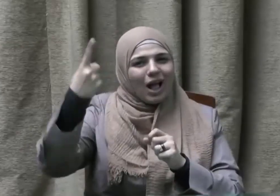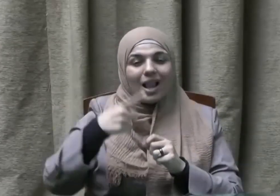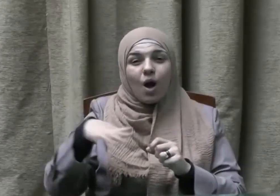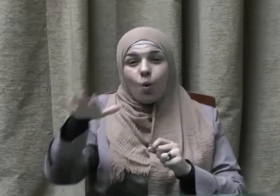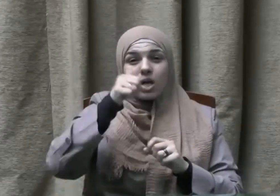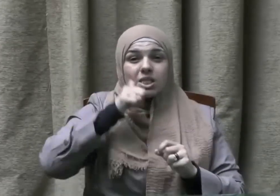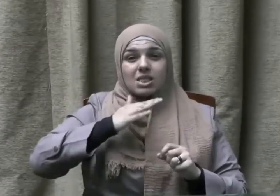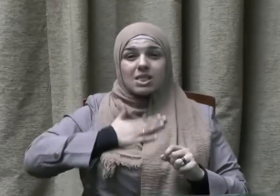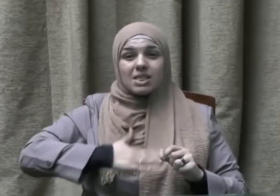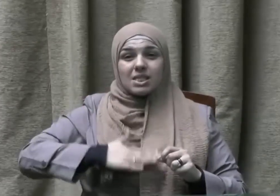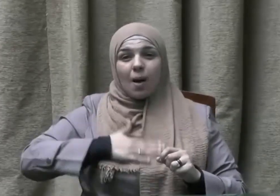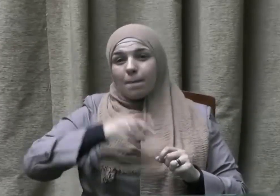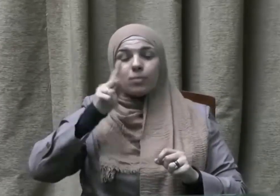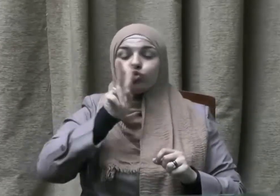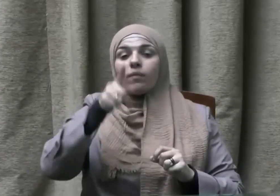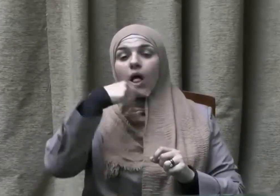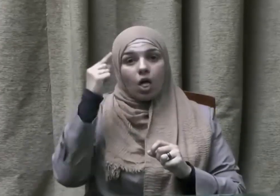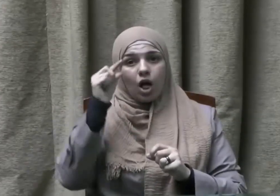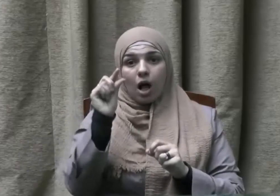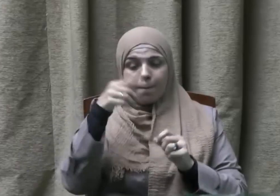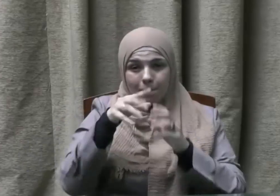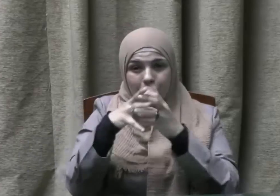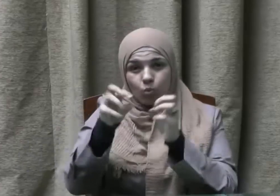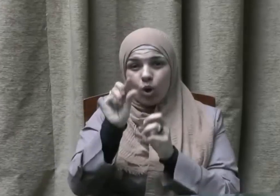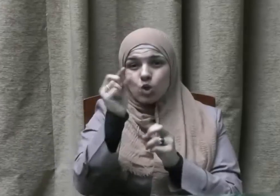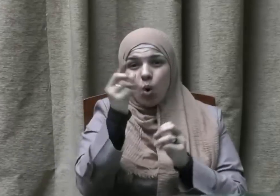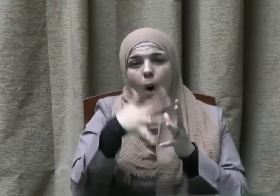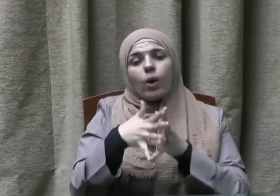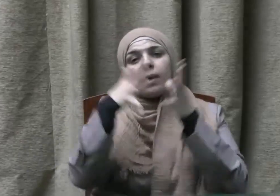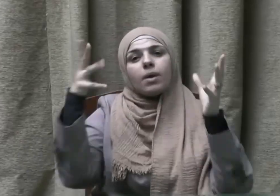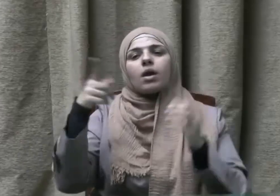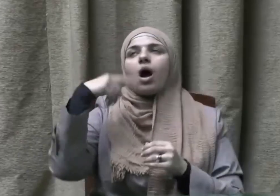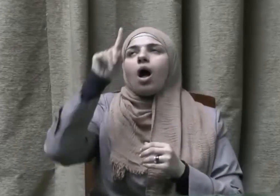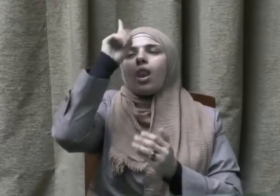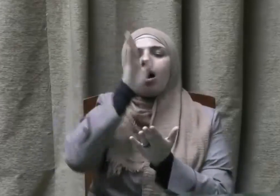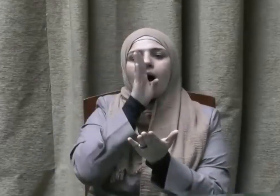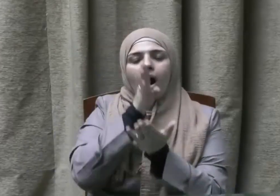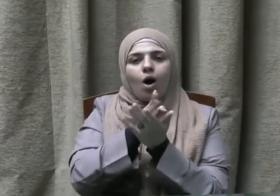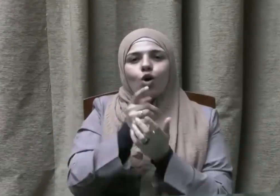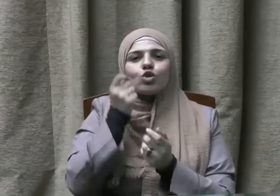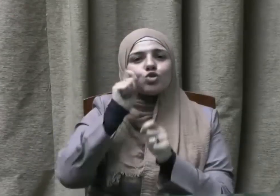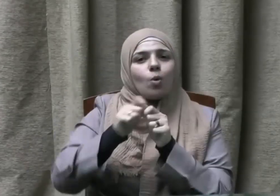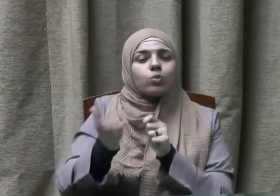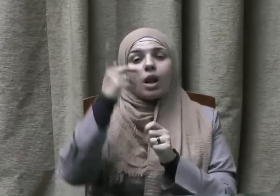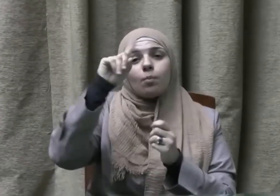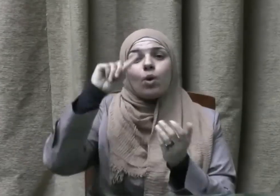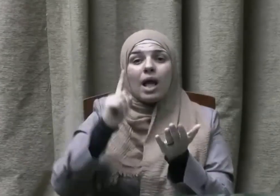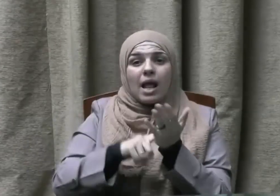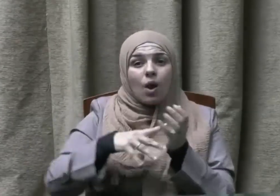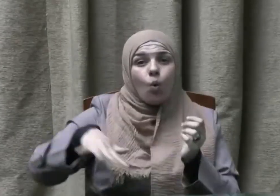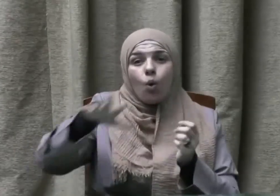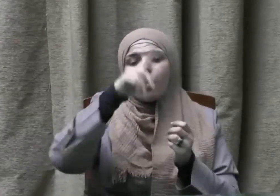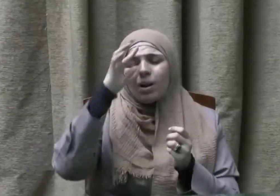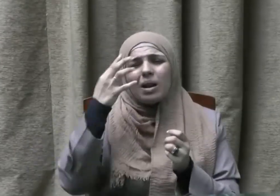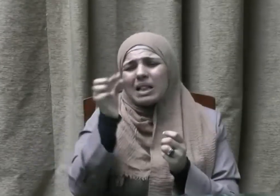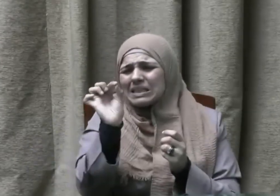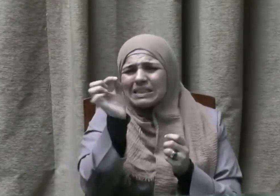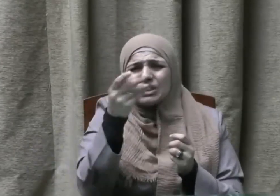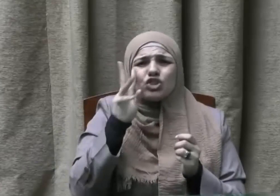والطاعة ألا وهو شهر شعبان المبارك شهر ترفع فيه الأعمال لتعرض على الله